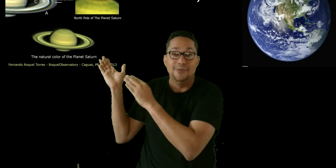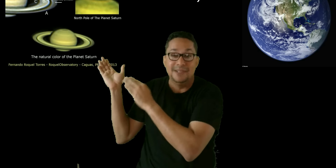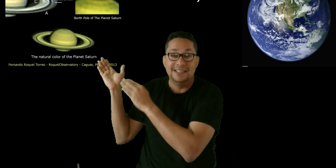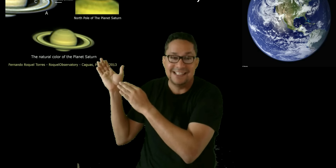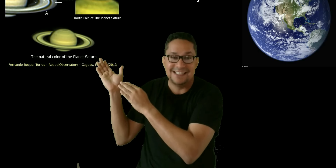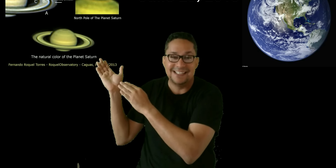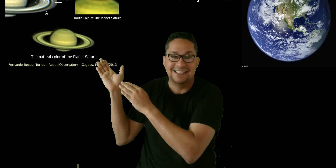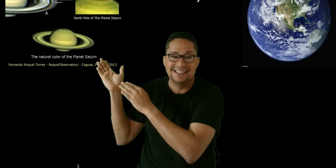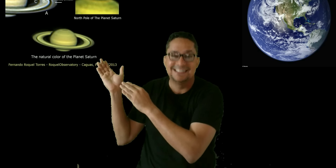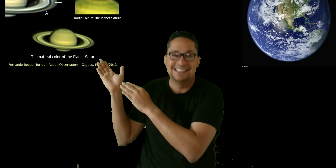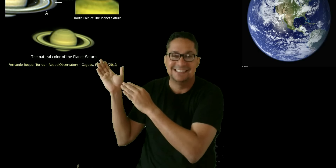2013.